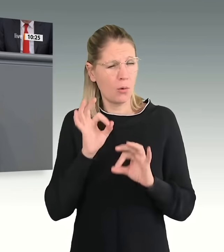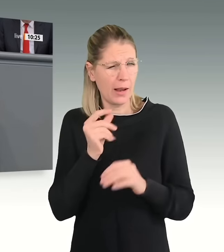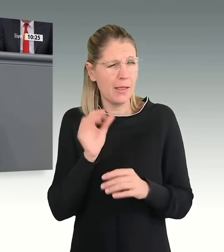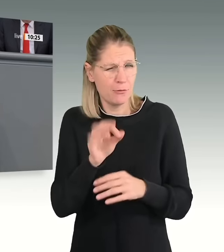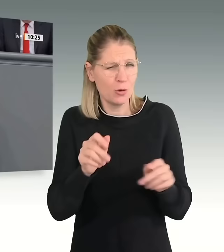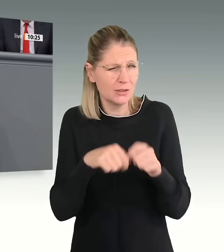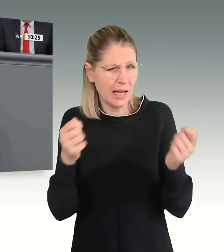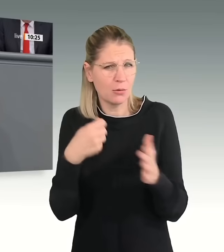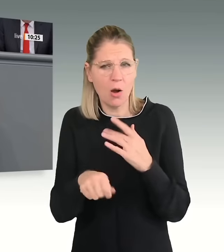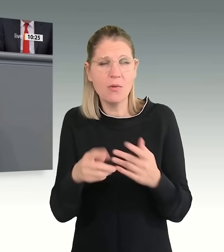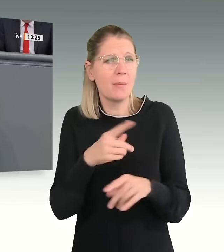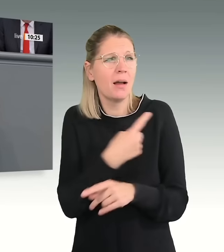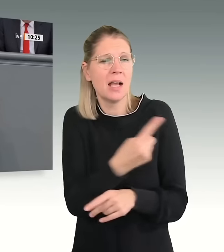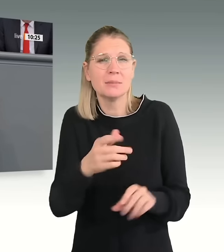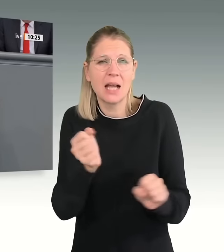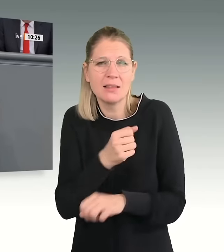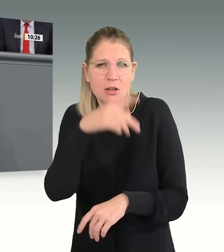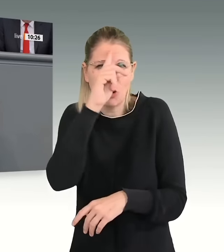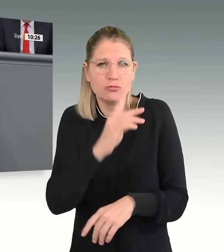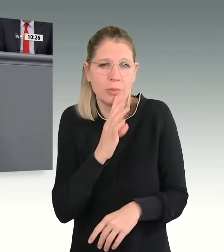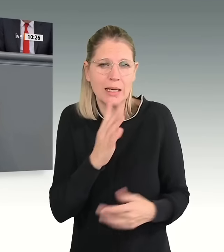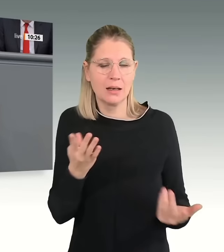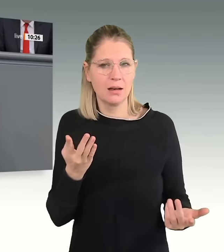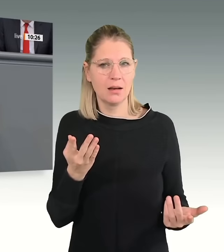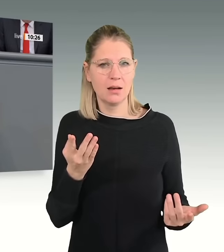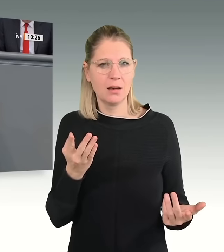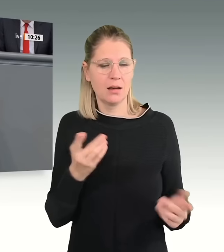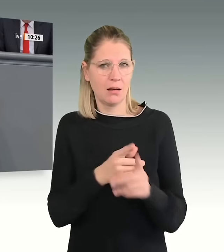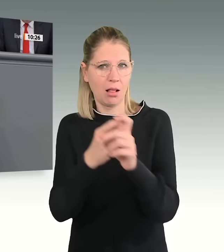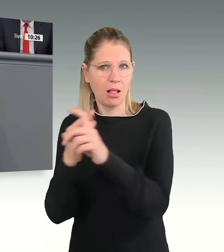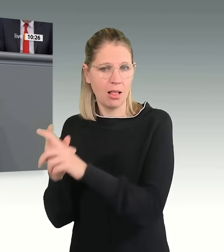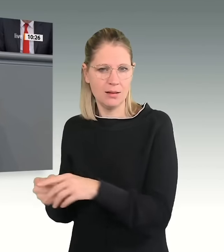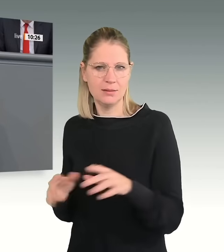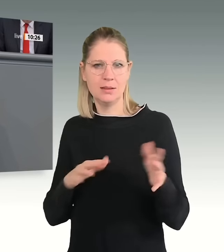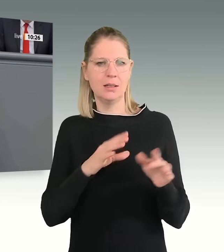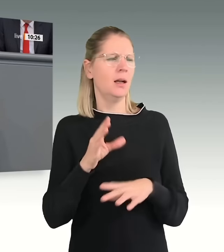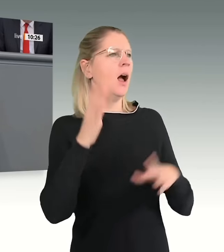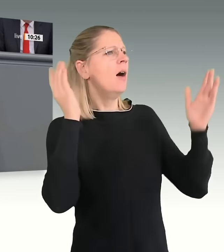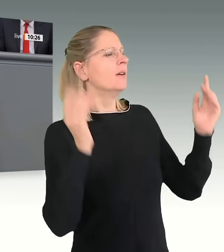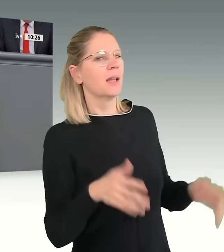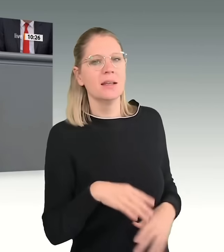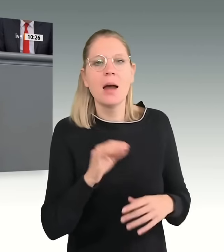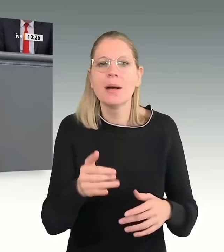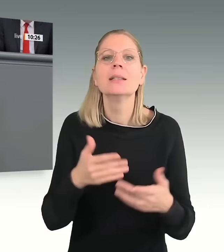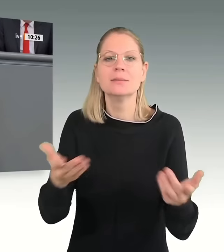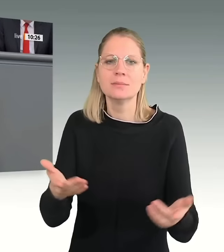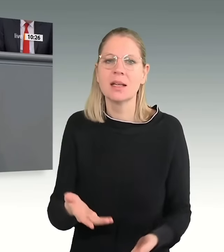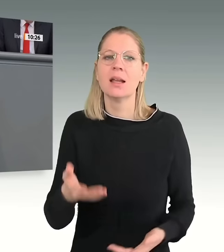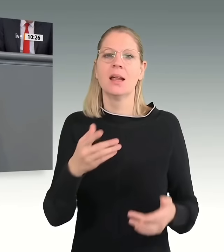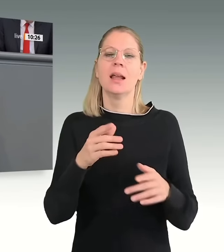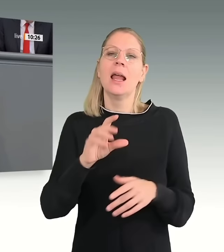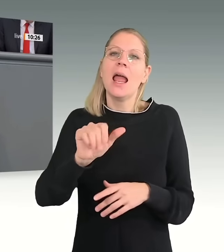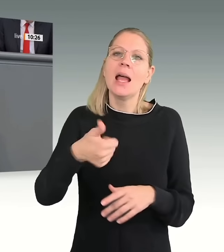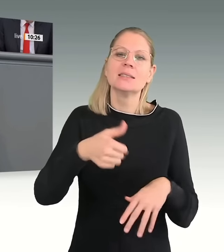Stelle, es bedarf in Erstaufnahmeeinrichtungen ganz bestimmt nicht solcher Leistungen. Und das wollen wir dann auch absichern